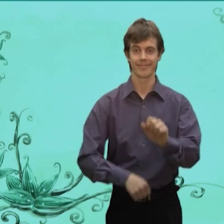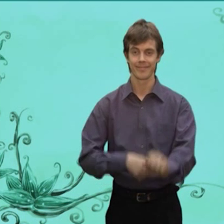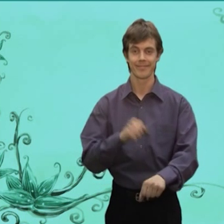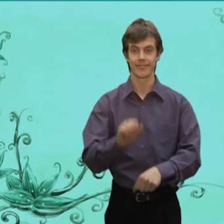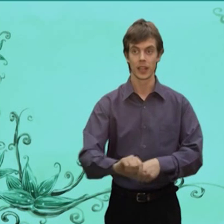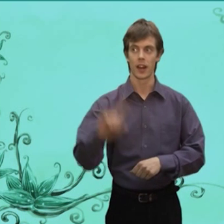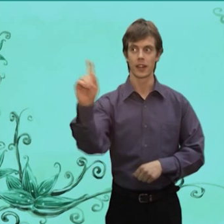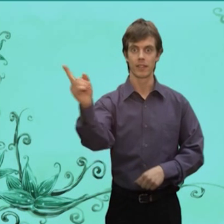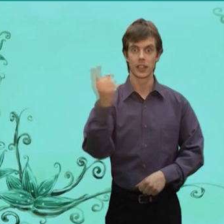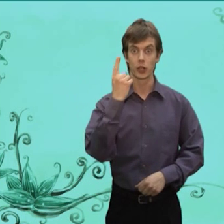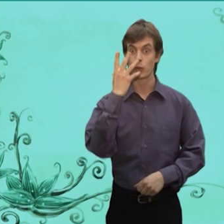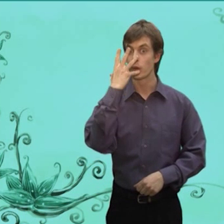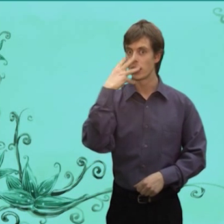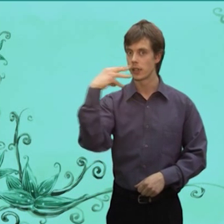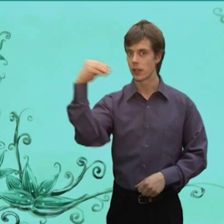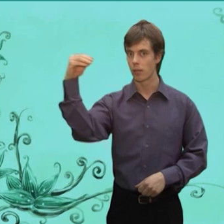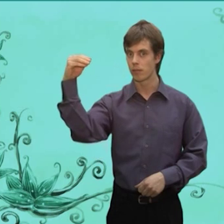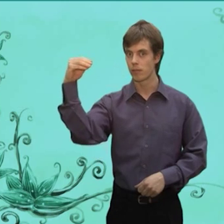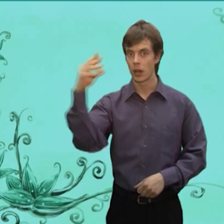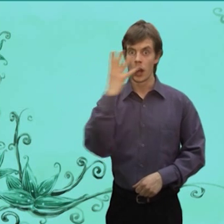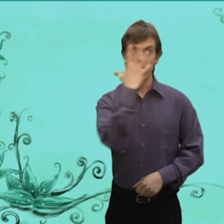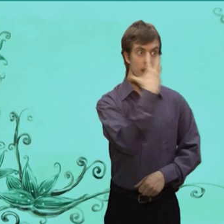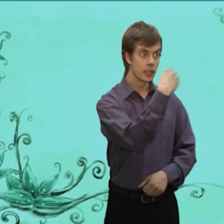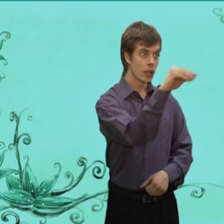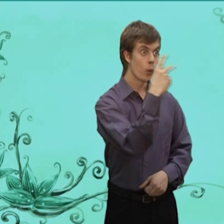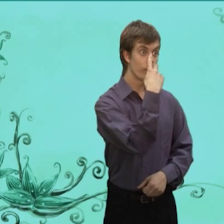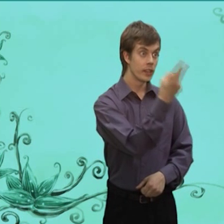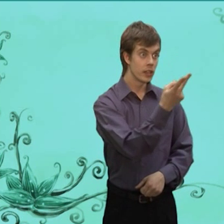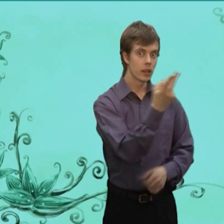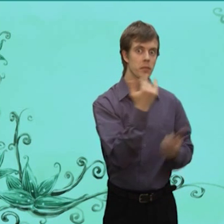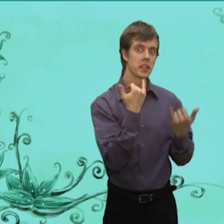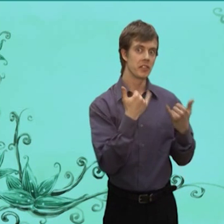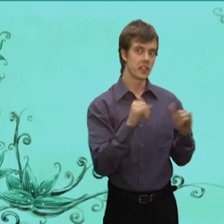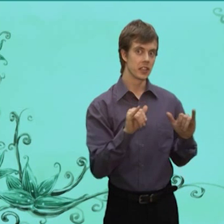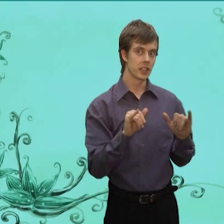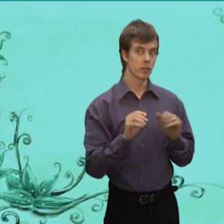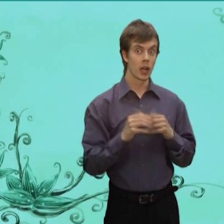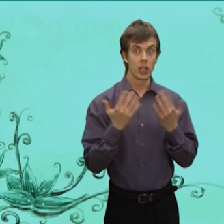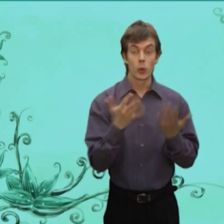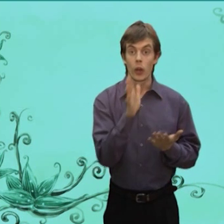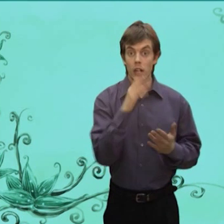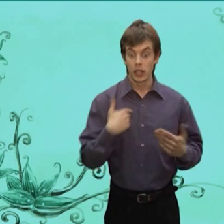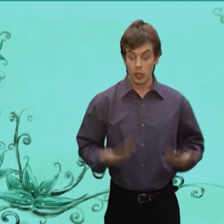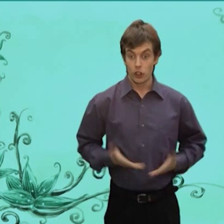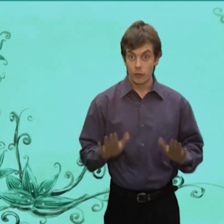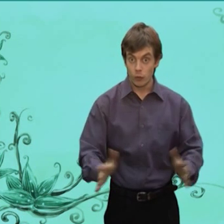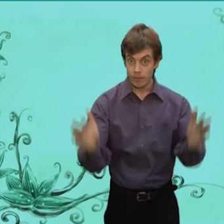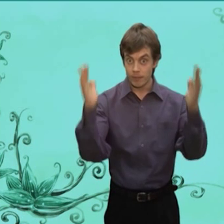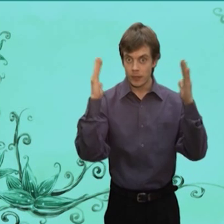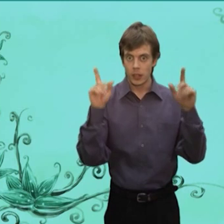А навстречу ему лиса Увидела кота И девица Сколько живу в